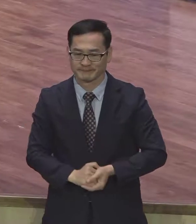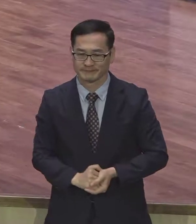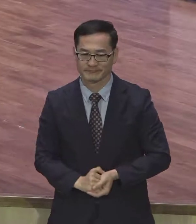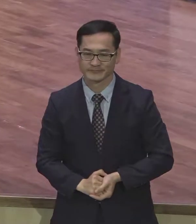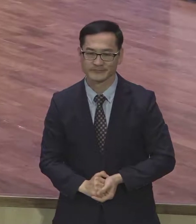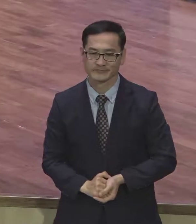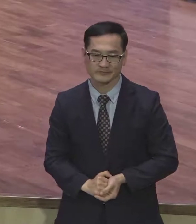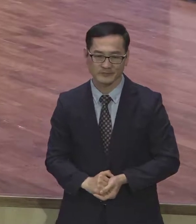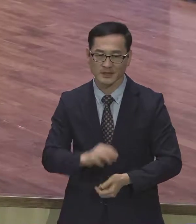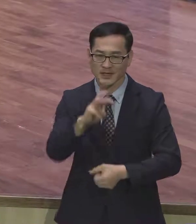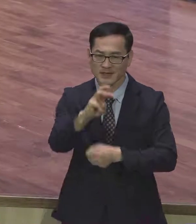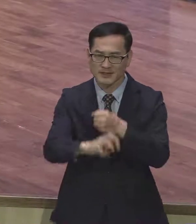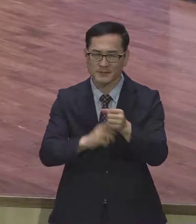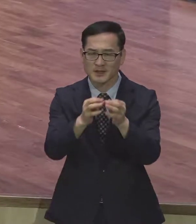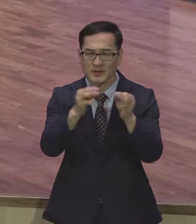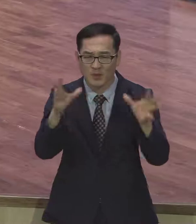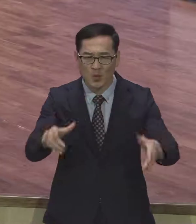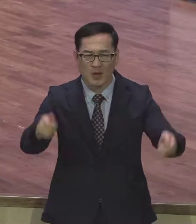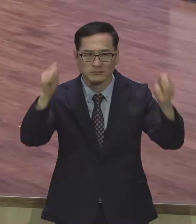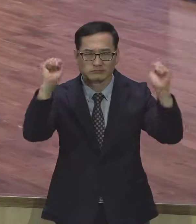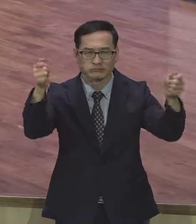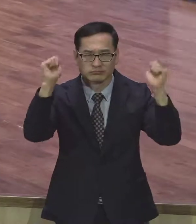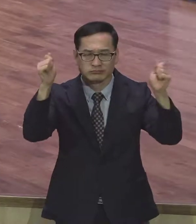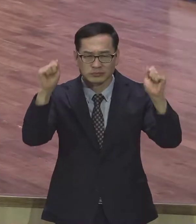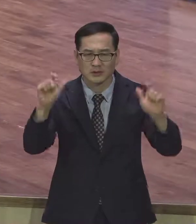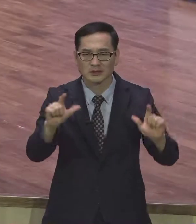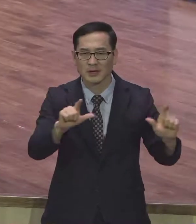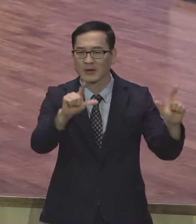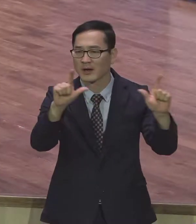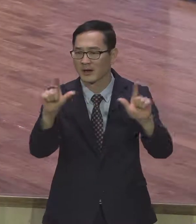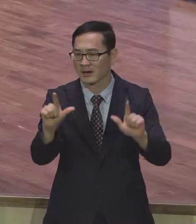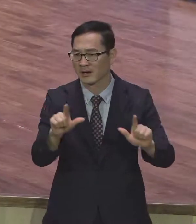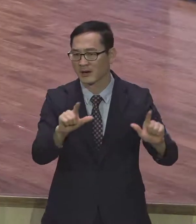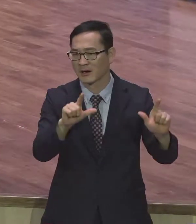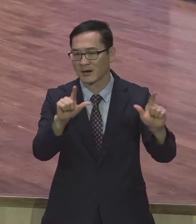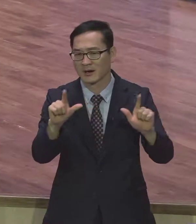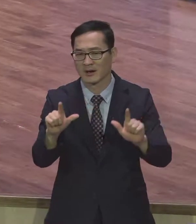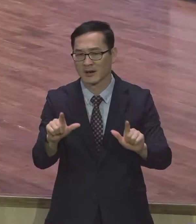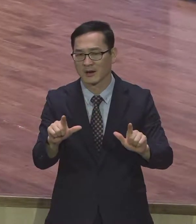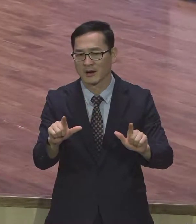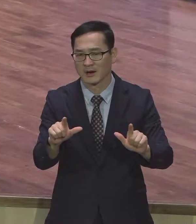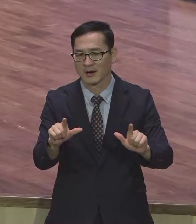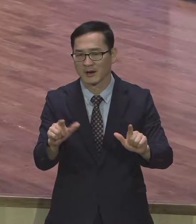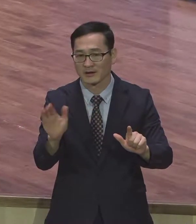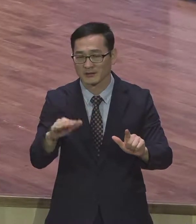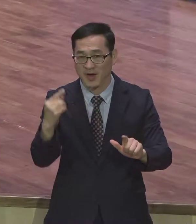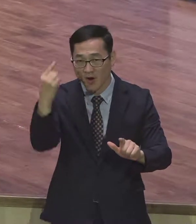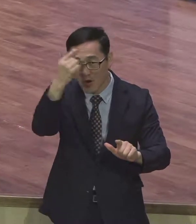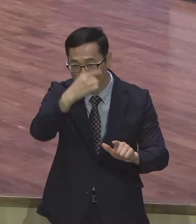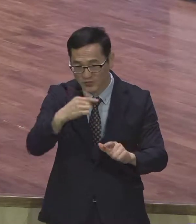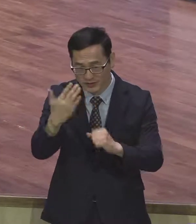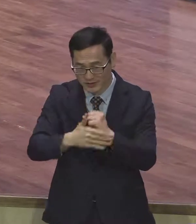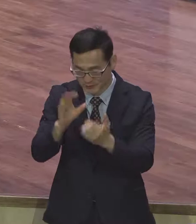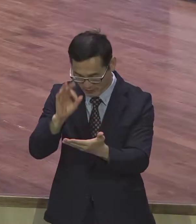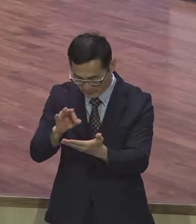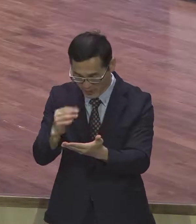30년 동안 무속 생활을 했으니까 오늘 사진을 보니까 얼굴이 별로 바뀐 게 없어요. 지금 표정 보니까